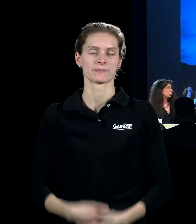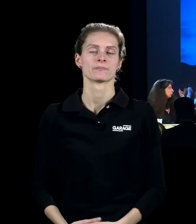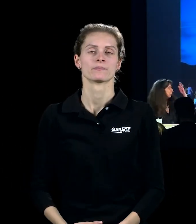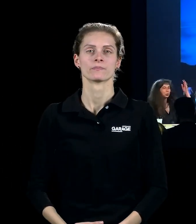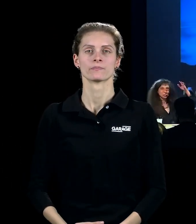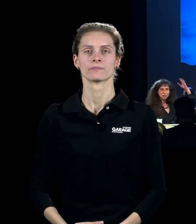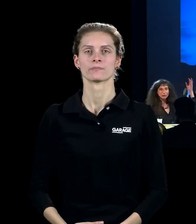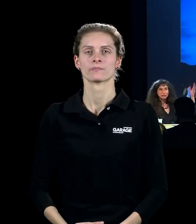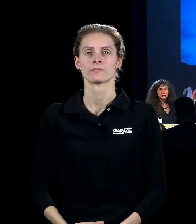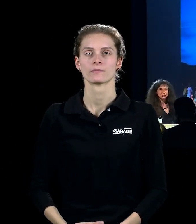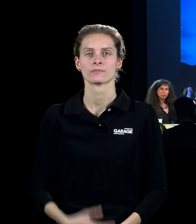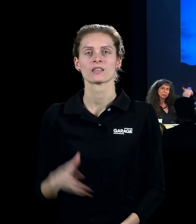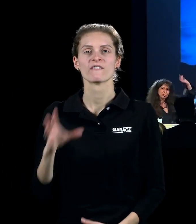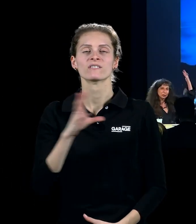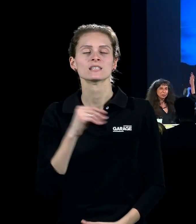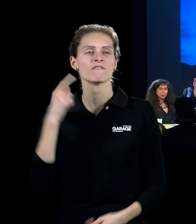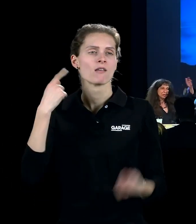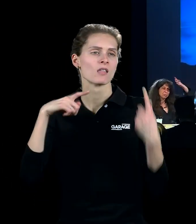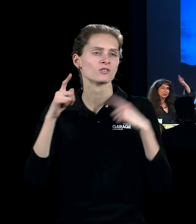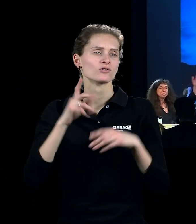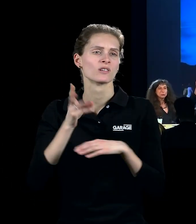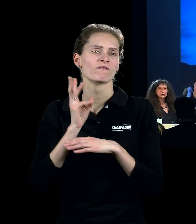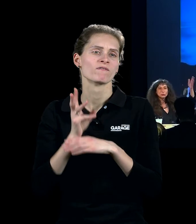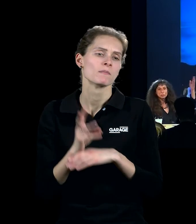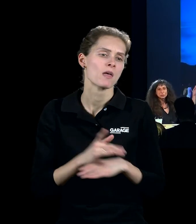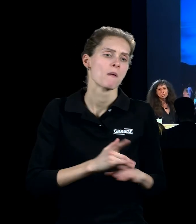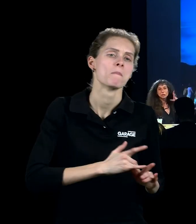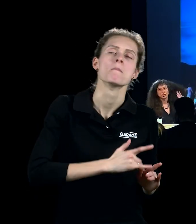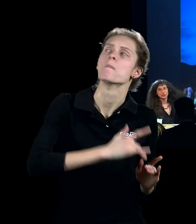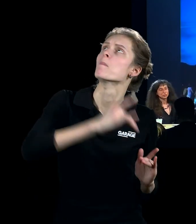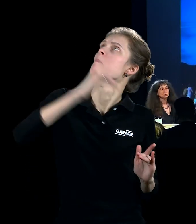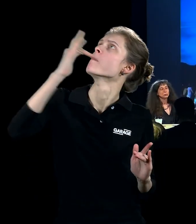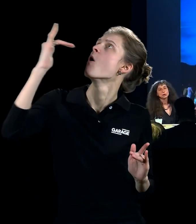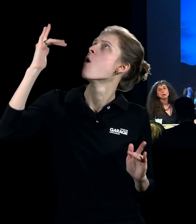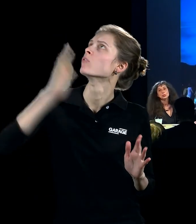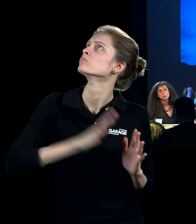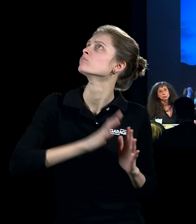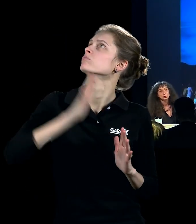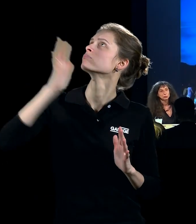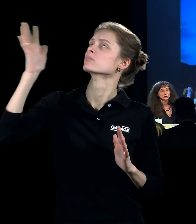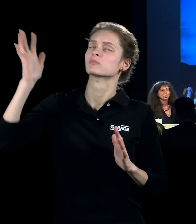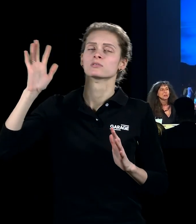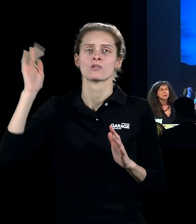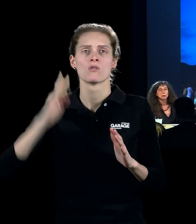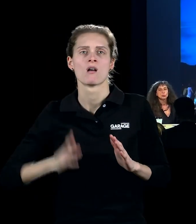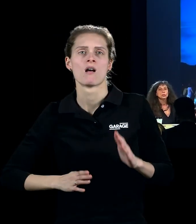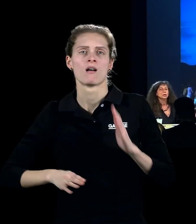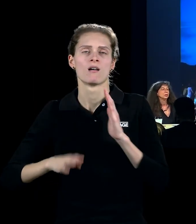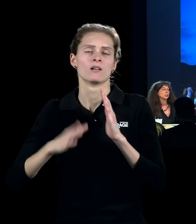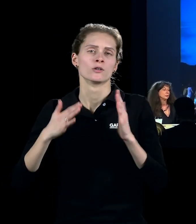про то, что в небе что-то летает, а туда устремляются там мосты, переходы, небоскребы и так далее. Такое воплощение утопии, утопии вот этих